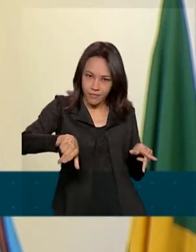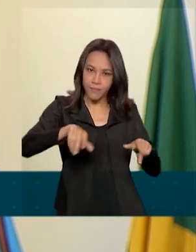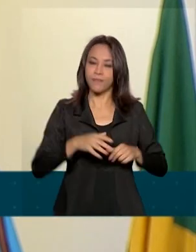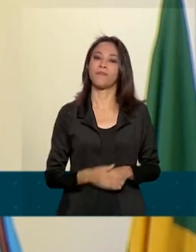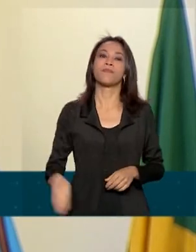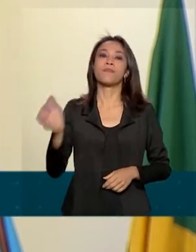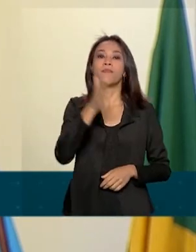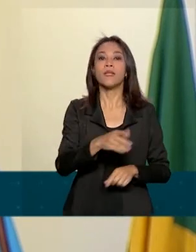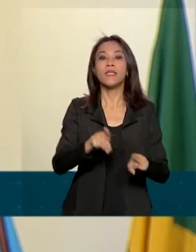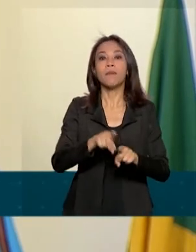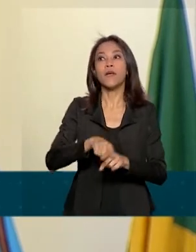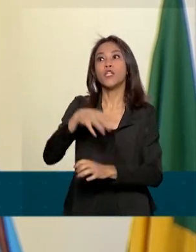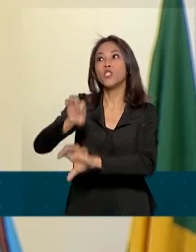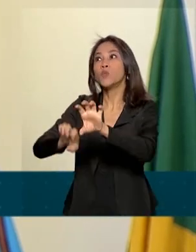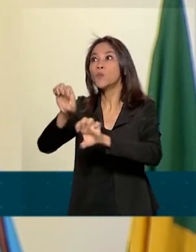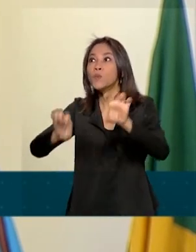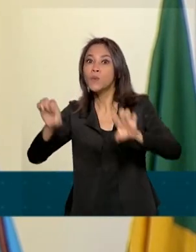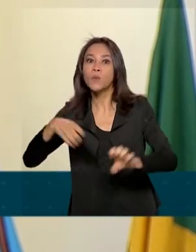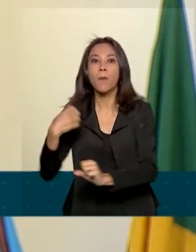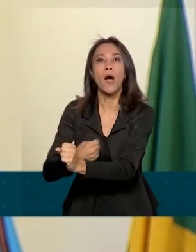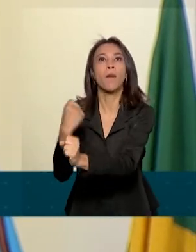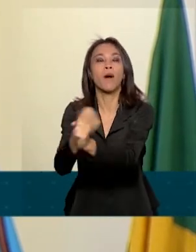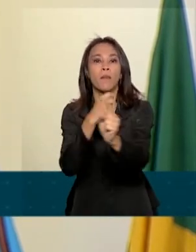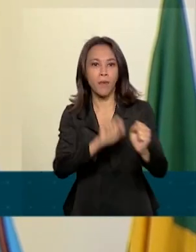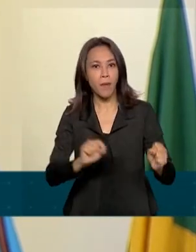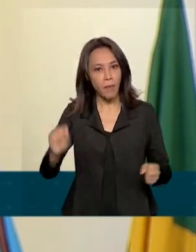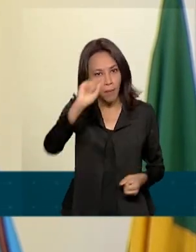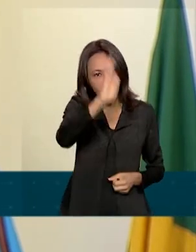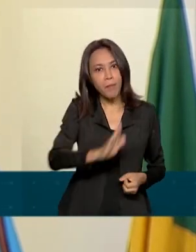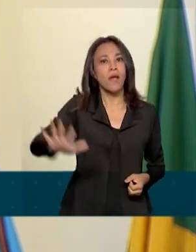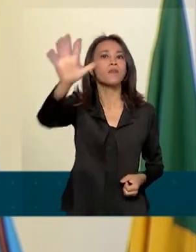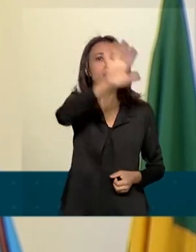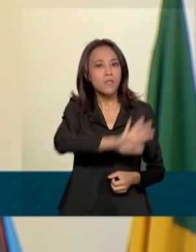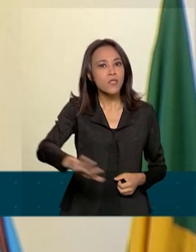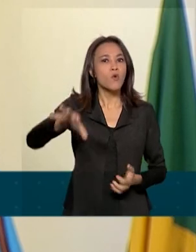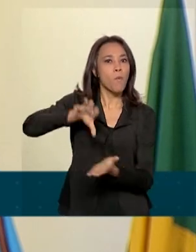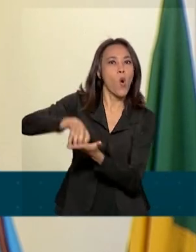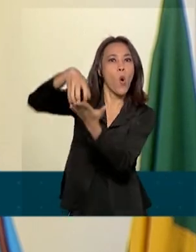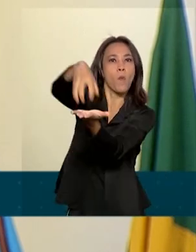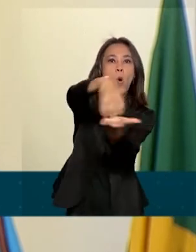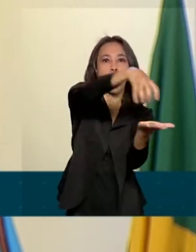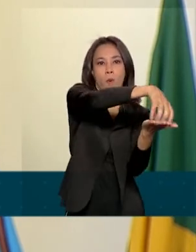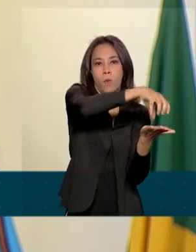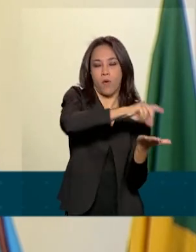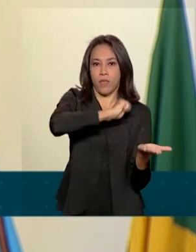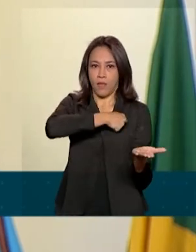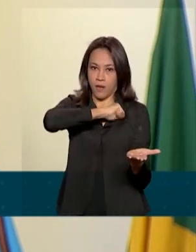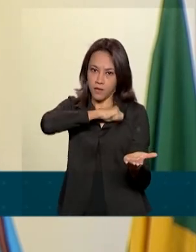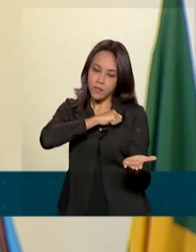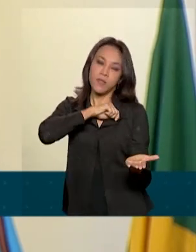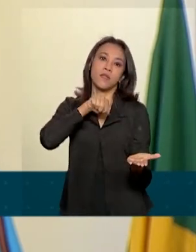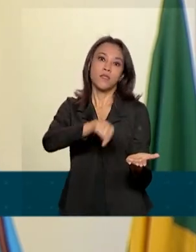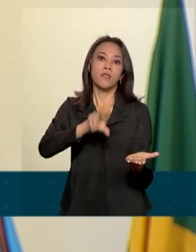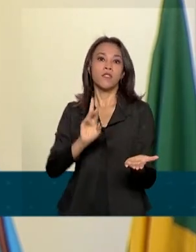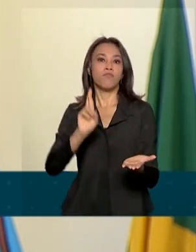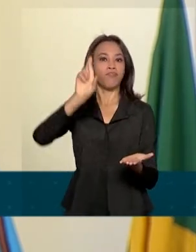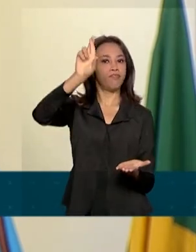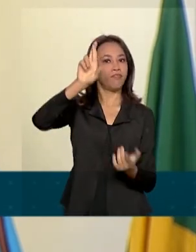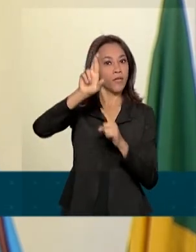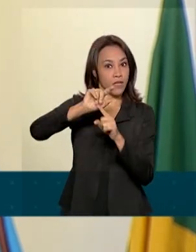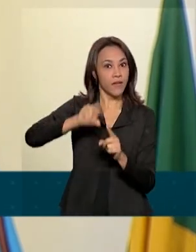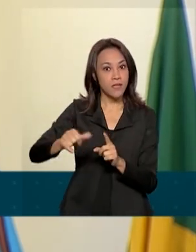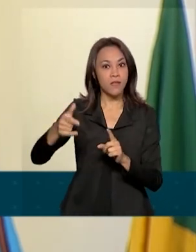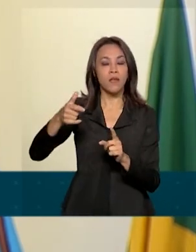estão em reforma ou em construção em todo o Brasil. São postos avançados, delegacias e superintendências, que serão